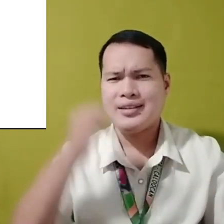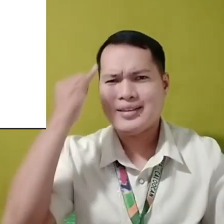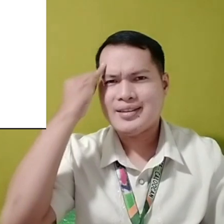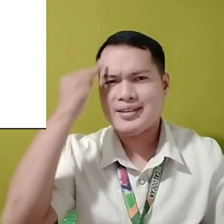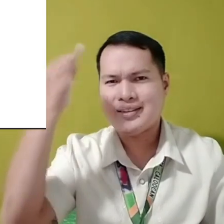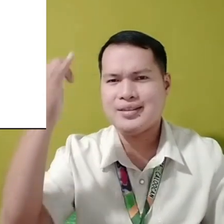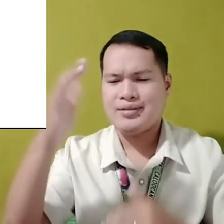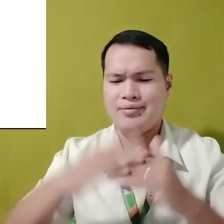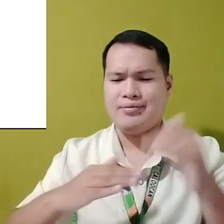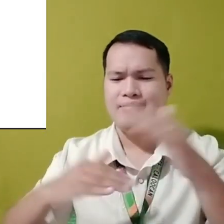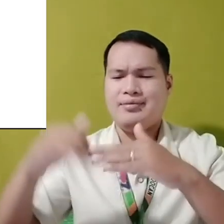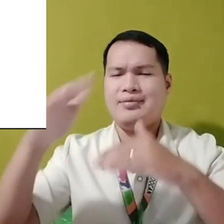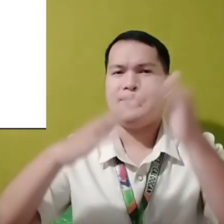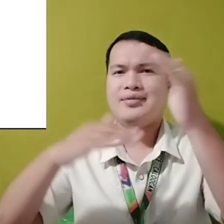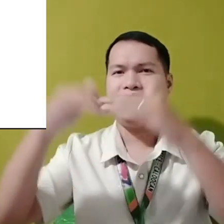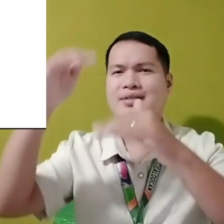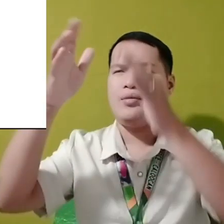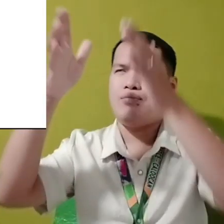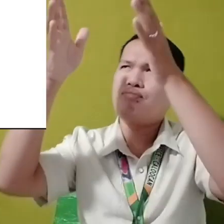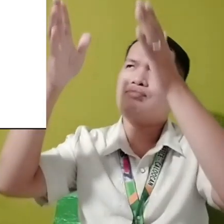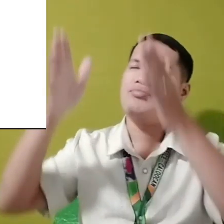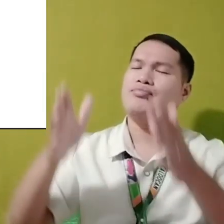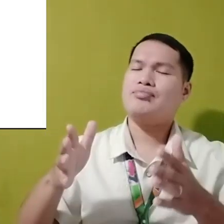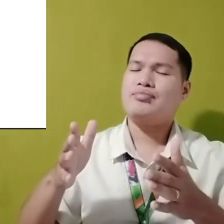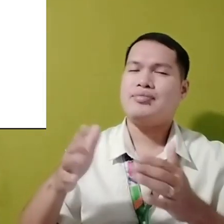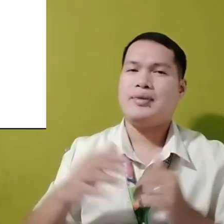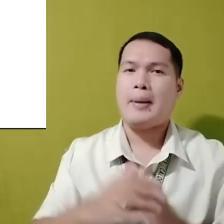Ang idea Ay ang pagtatayo ng building